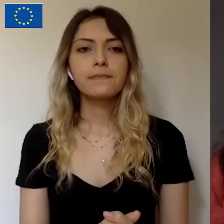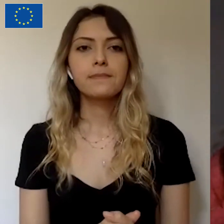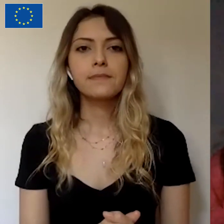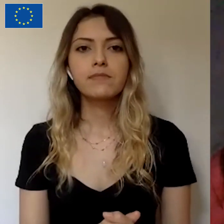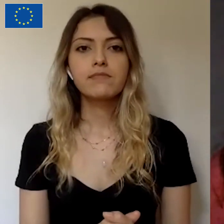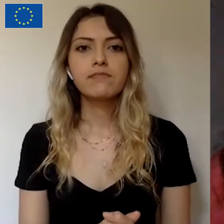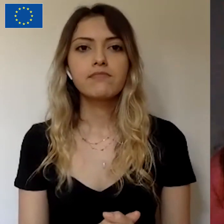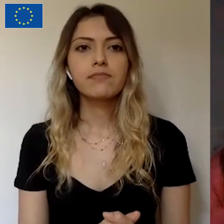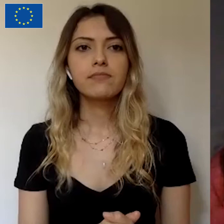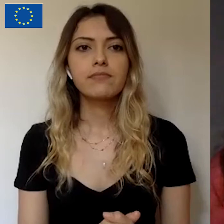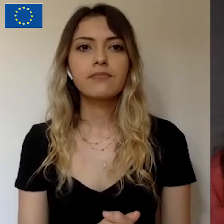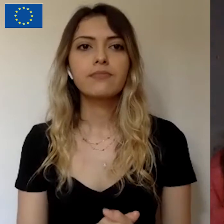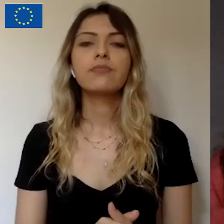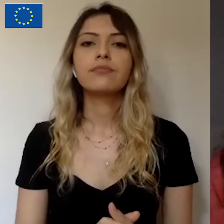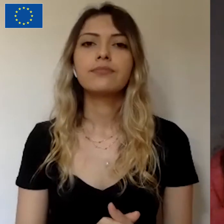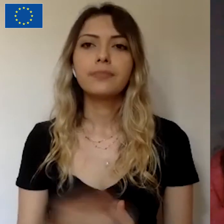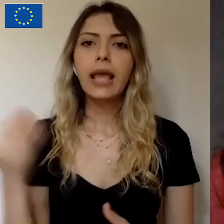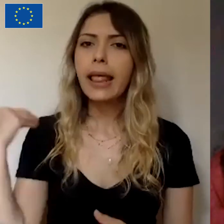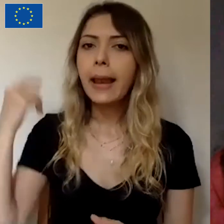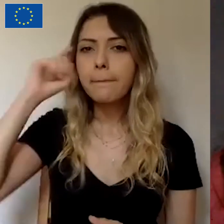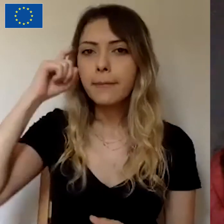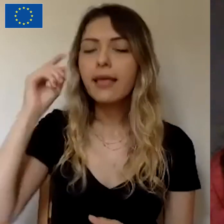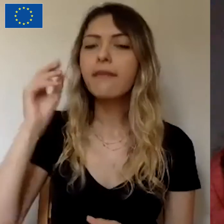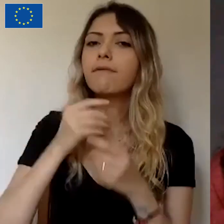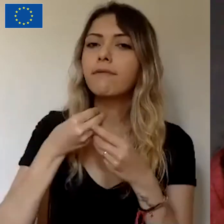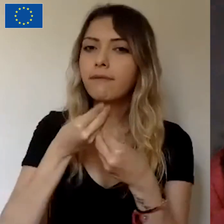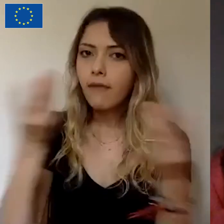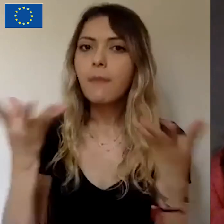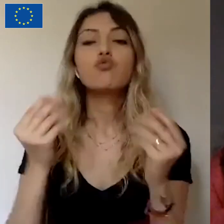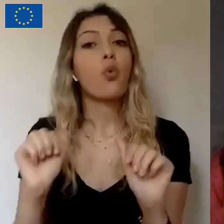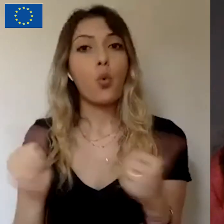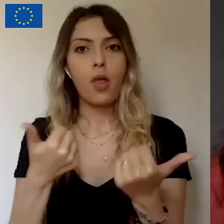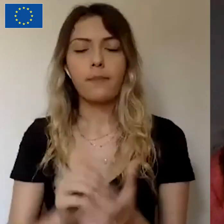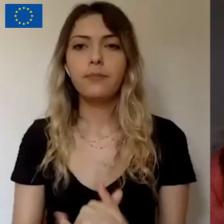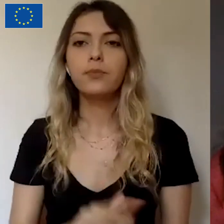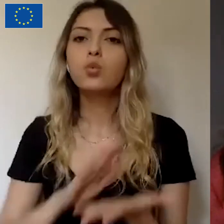Bu güncellemeler önemli, periyodik bilgilendirmeler önemli oluyor.